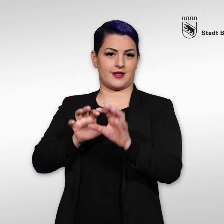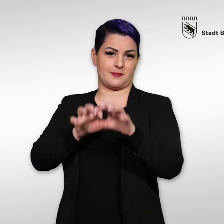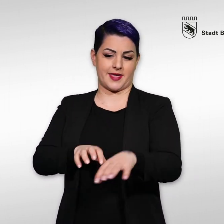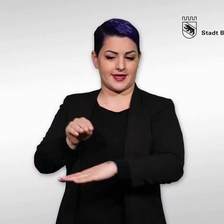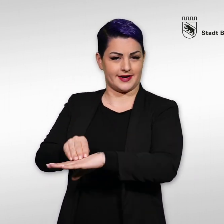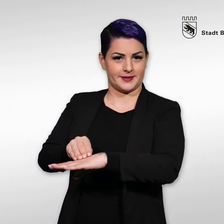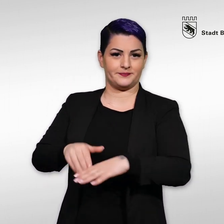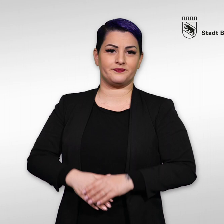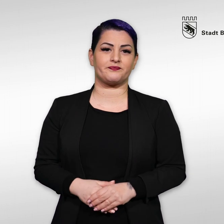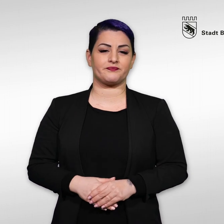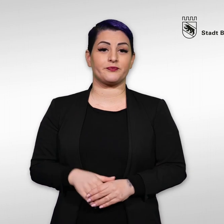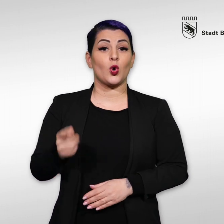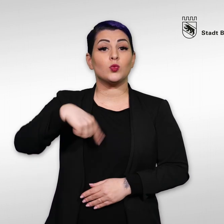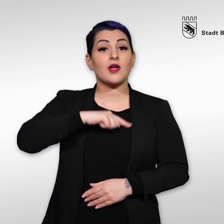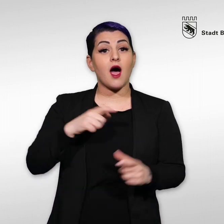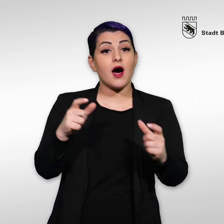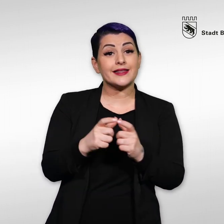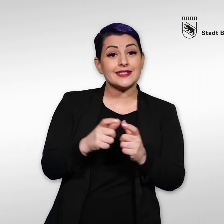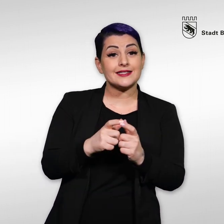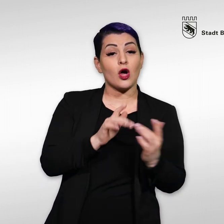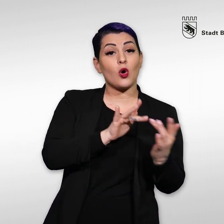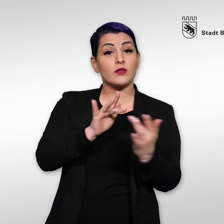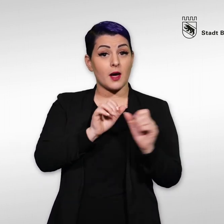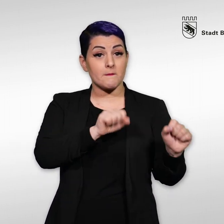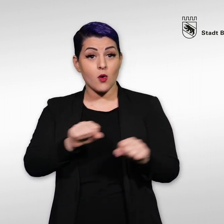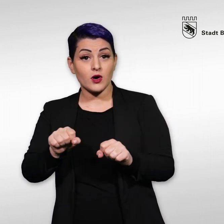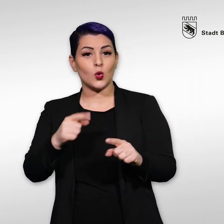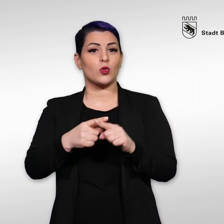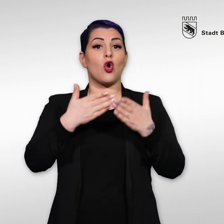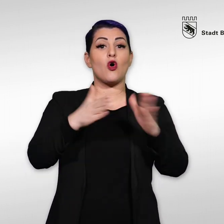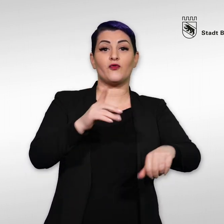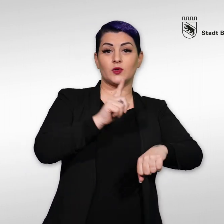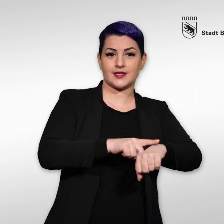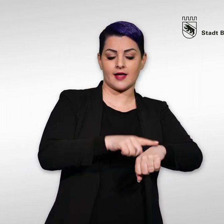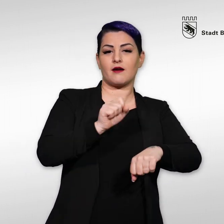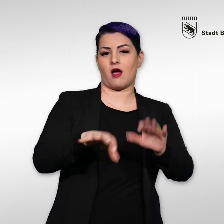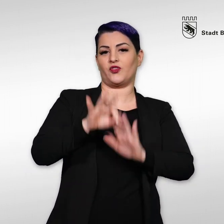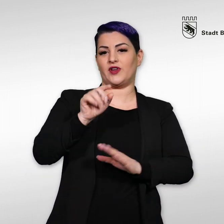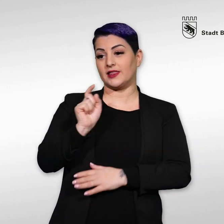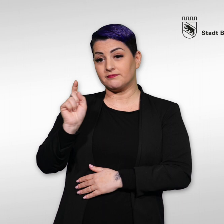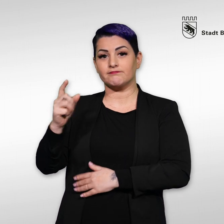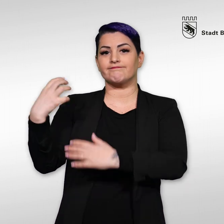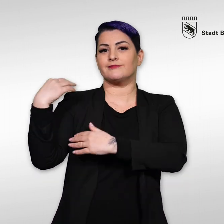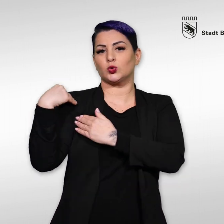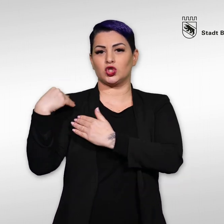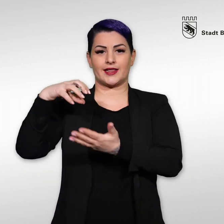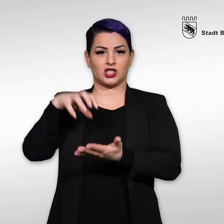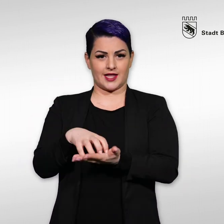Unsere Adresse, die Kontaktmöglichkeiten und unsere Öffnungszeiten finden Sie in der Box Zuständige